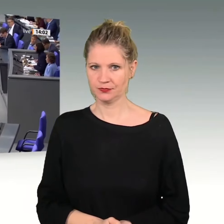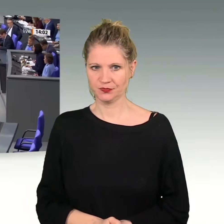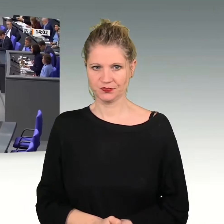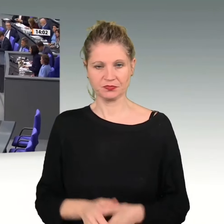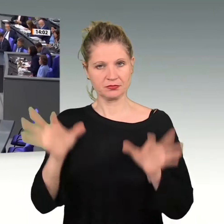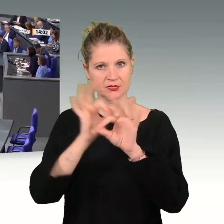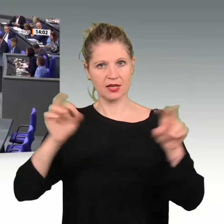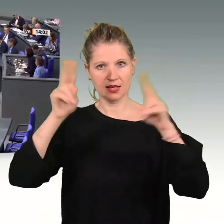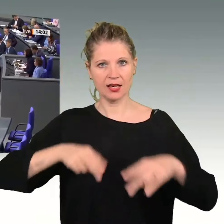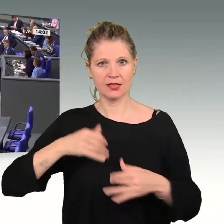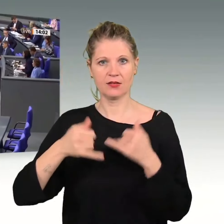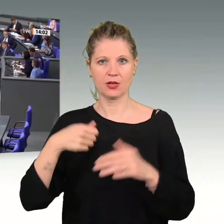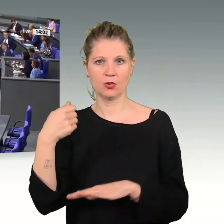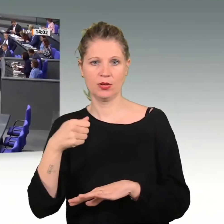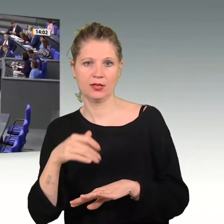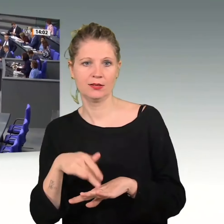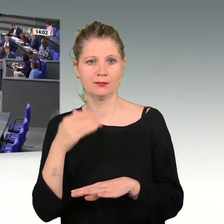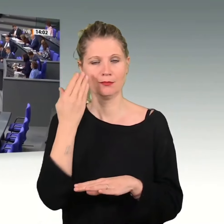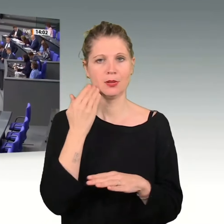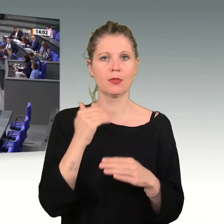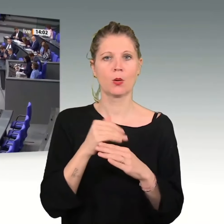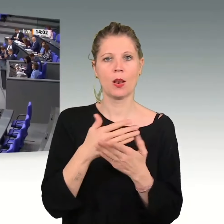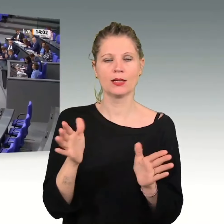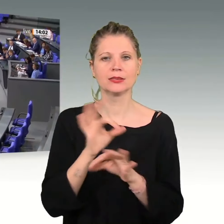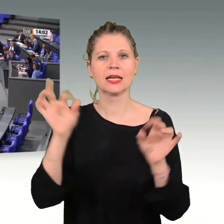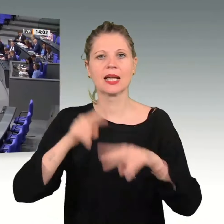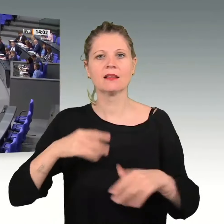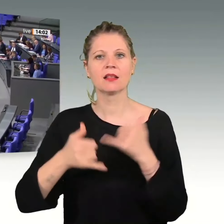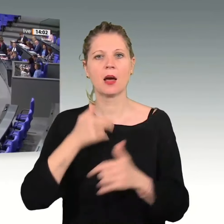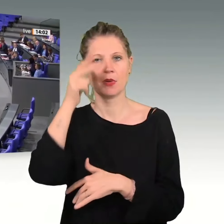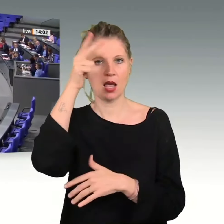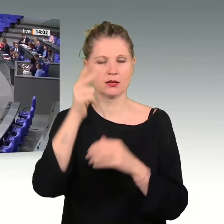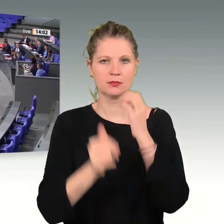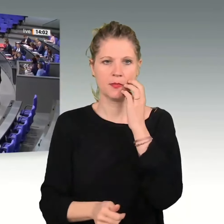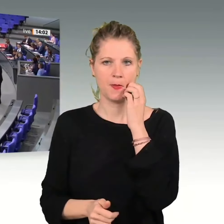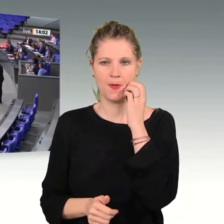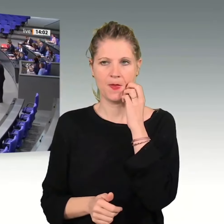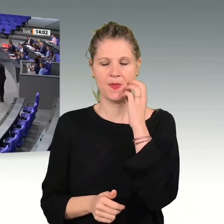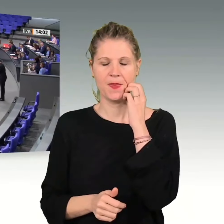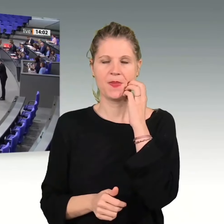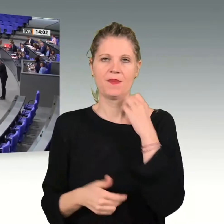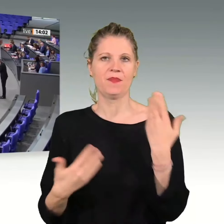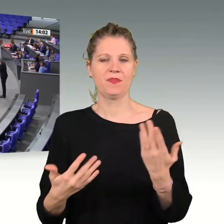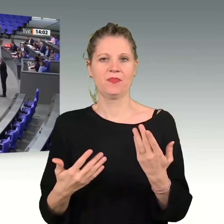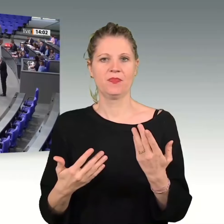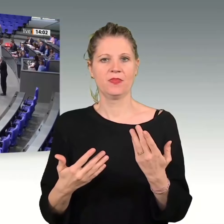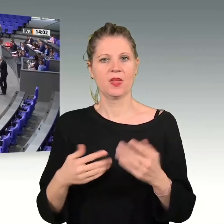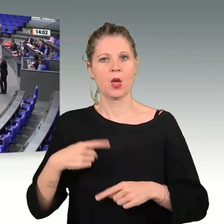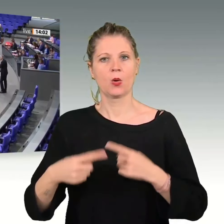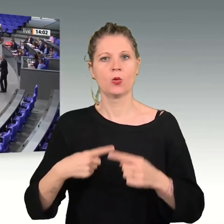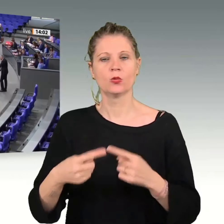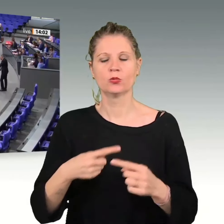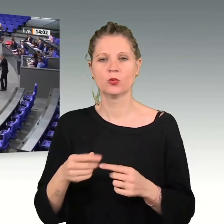Sehr geehrte Frau Präsidentin! Verehrte Kolleginnen und Kollegen! Meine sehr geehrten Damen und Herren! Bei der Vorstellung seiner Konjunkturprognose hat der